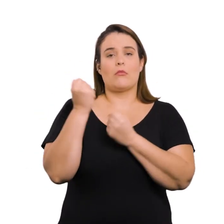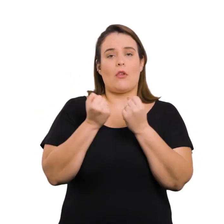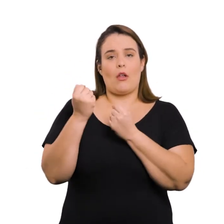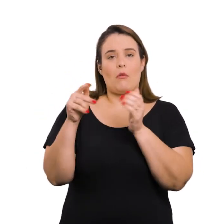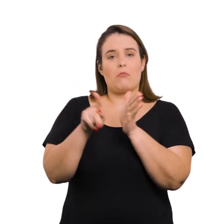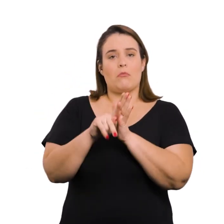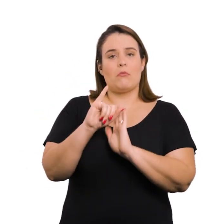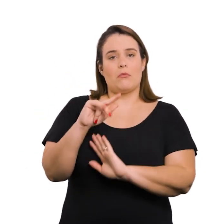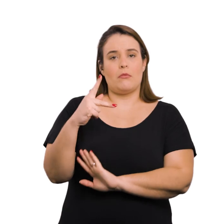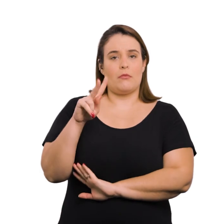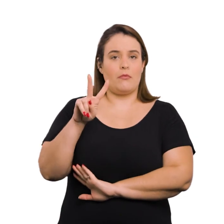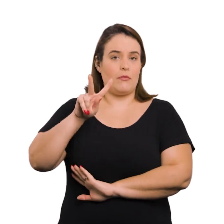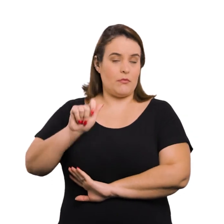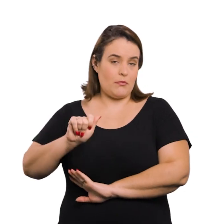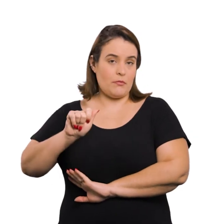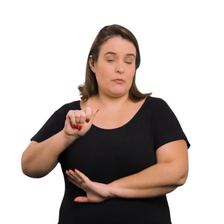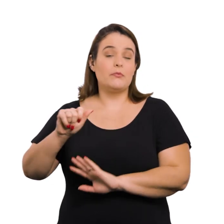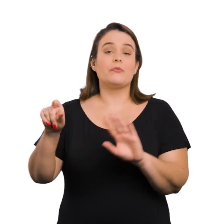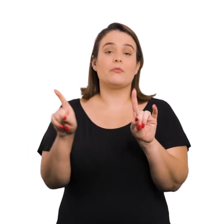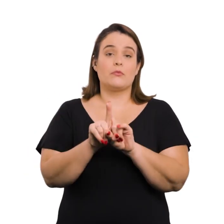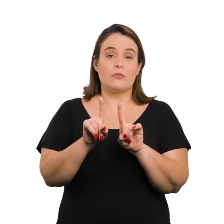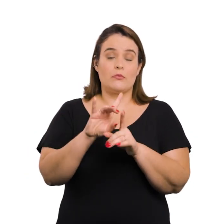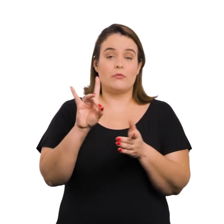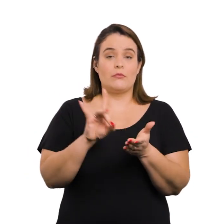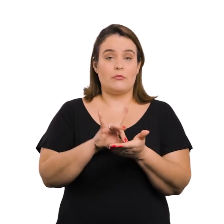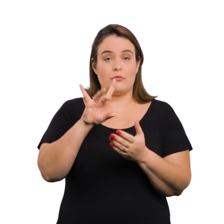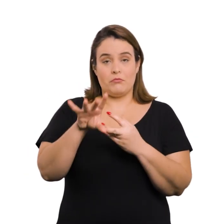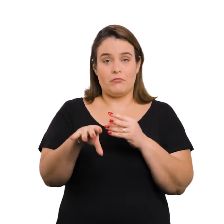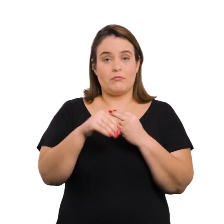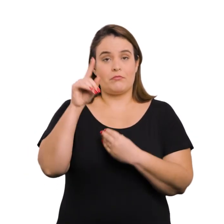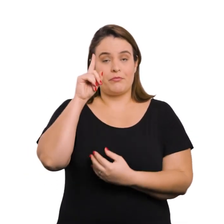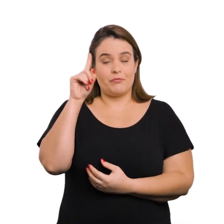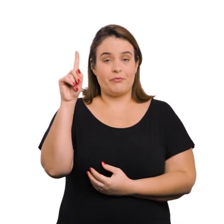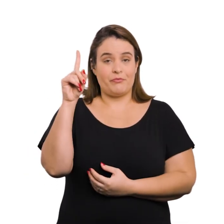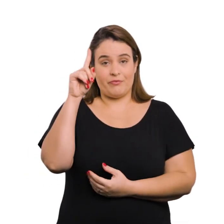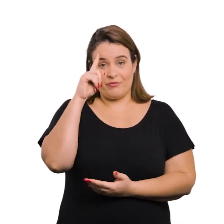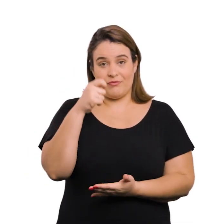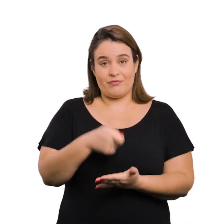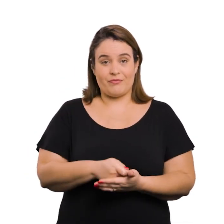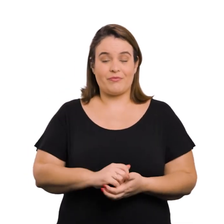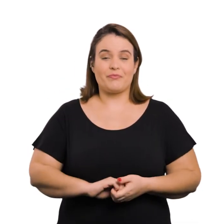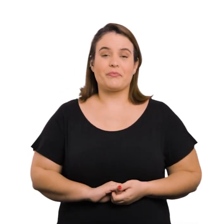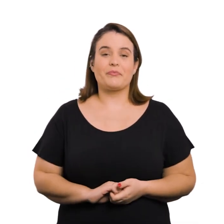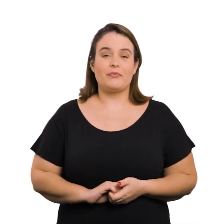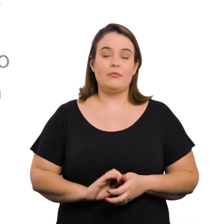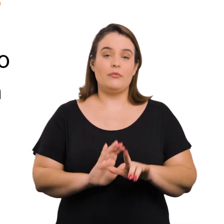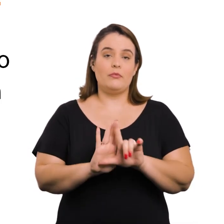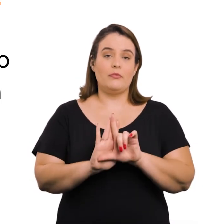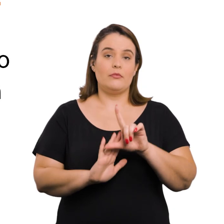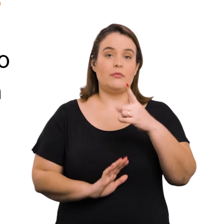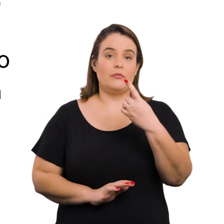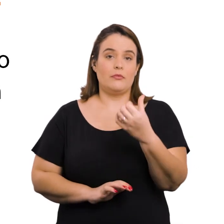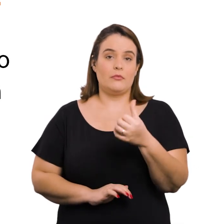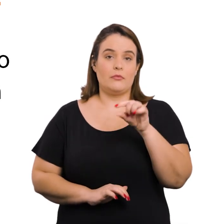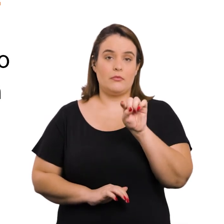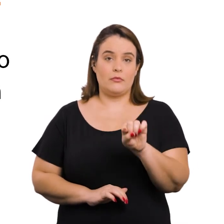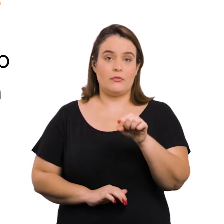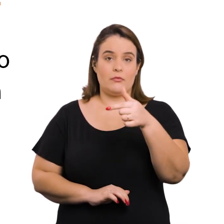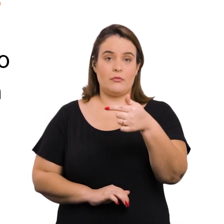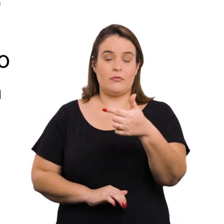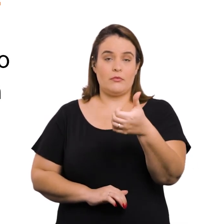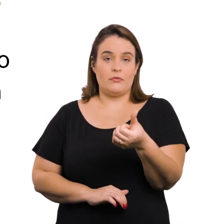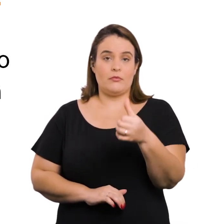propriedade de veículos automotores, IPVA, e estabelece outras providências. Lei nº 16